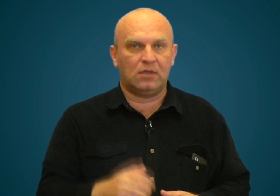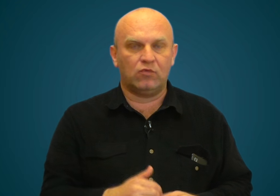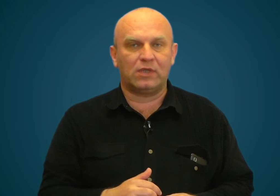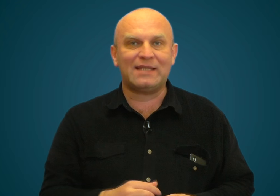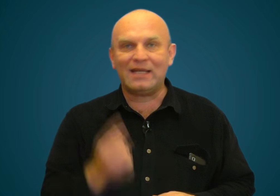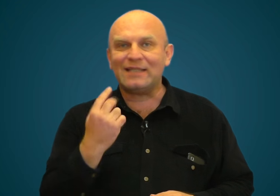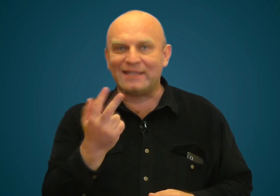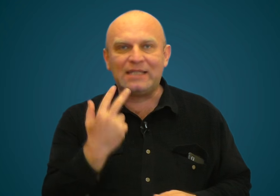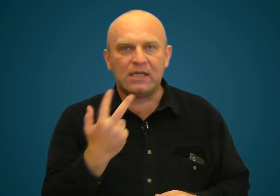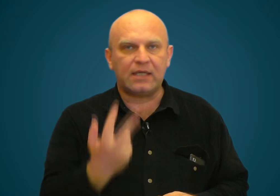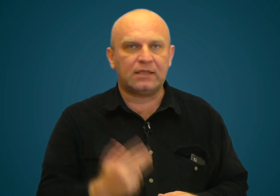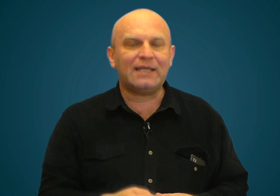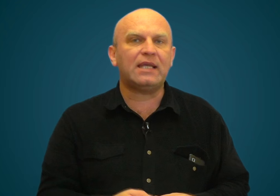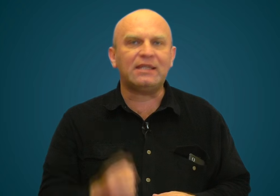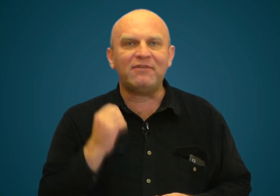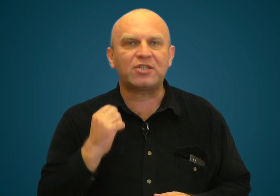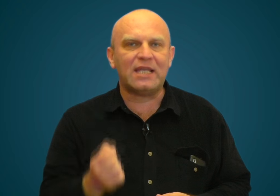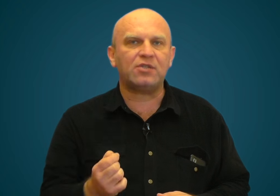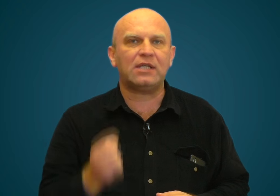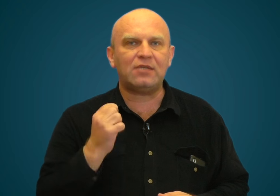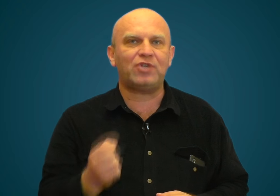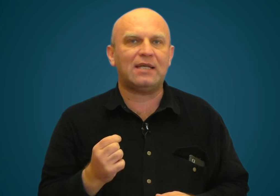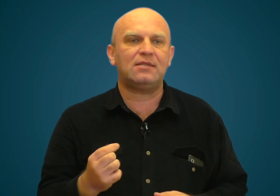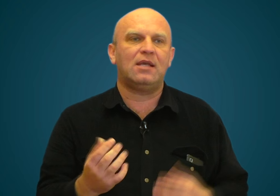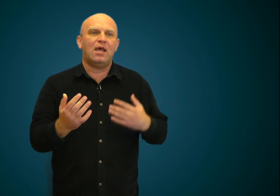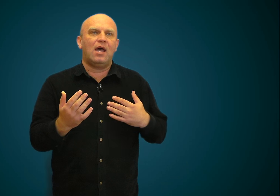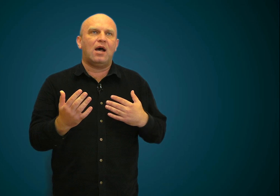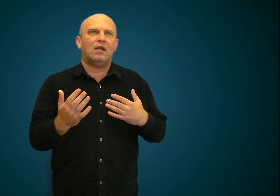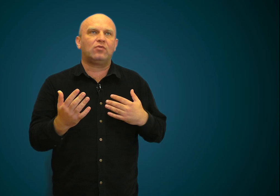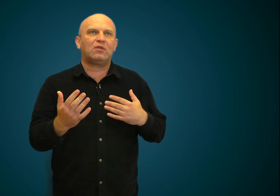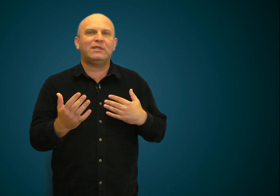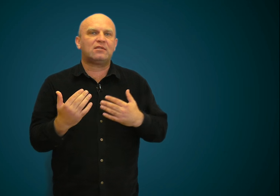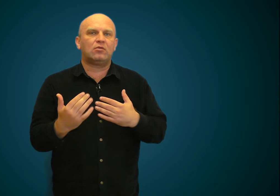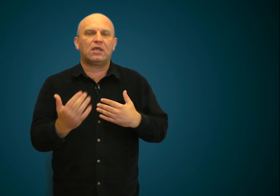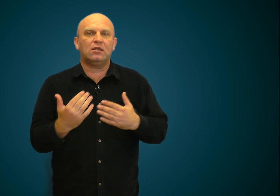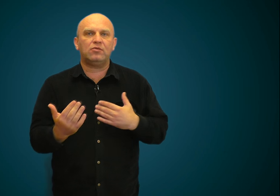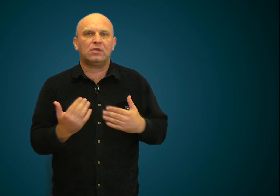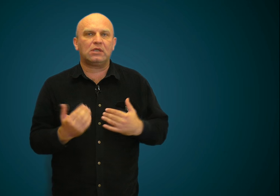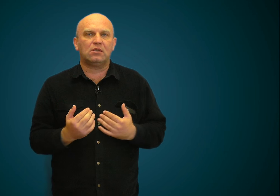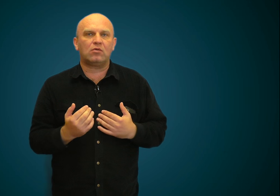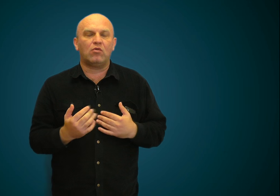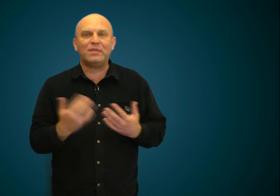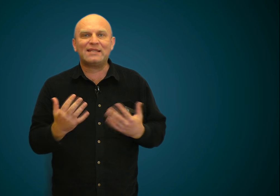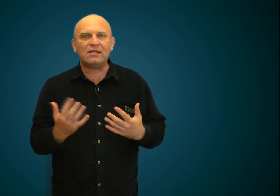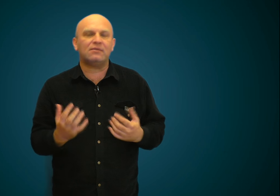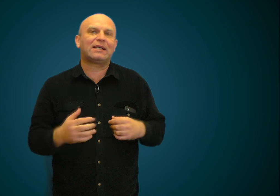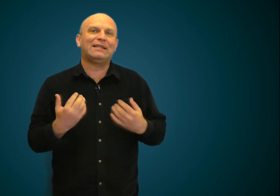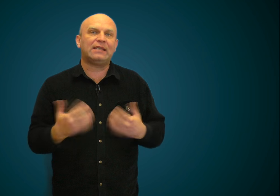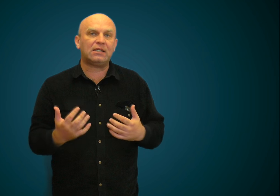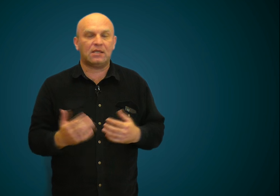ему в глаза, зрительный контакт – это важнейшая часть настройки одного человека на другого. Без этого контакта